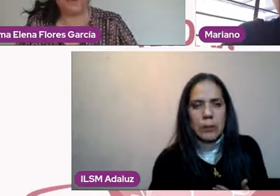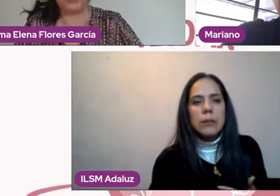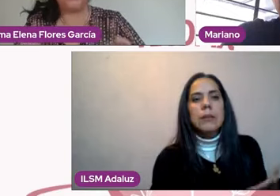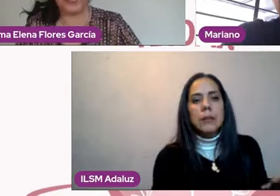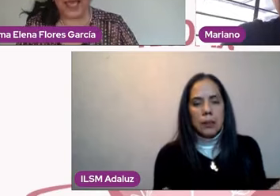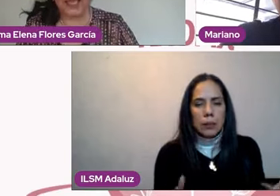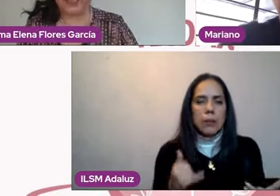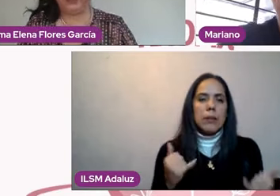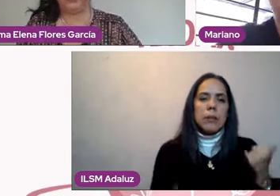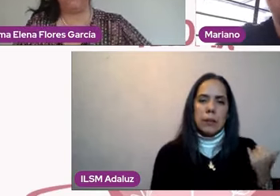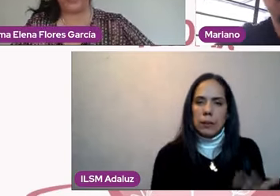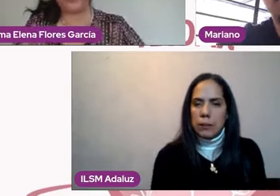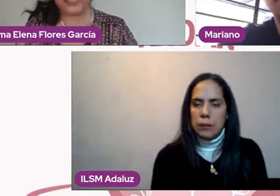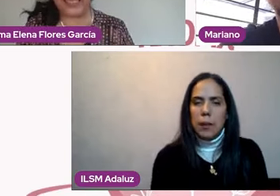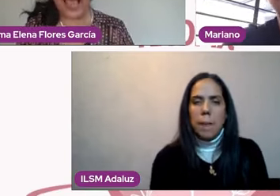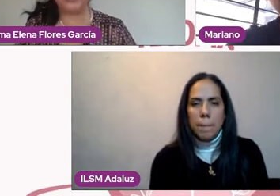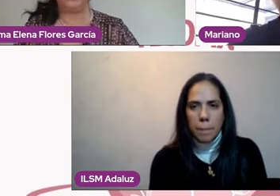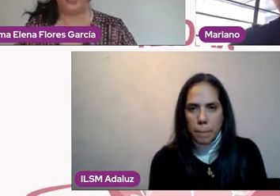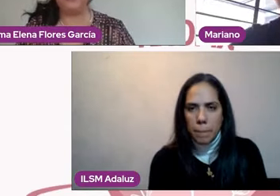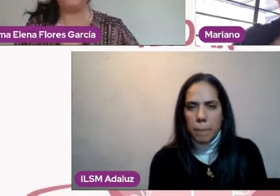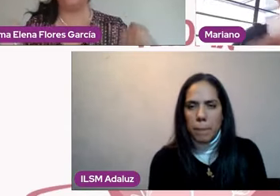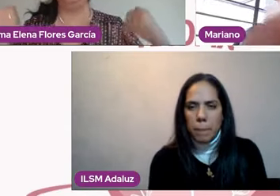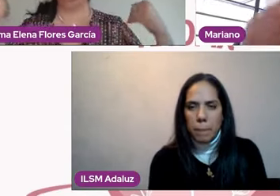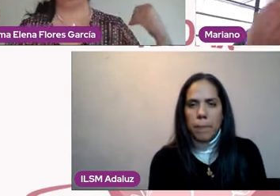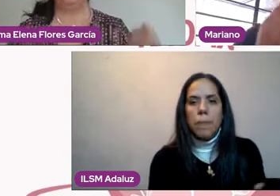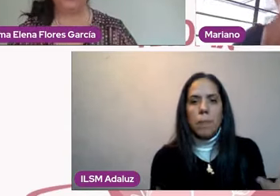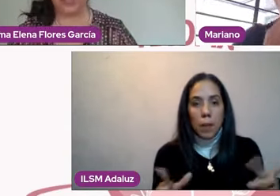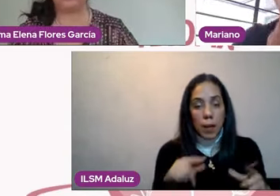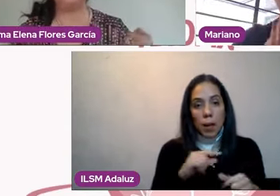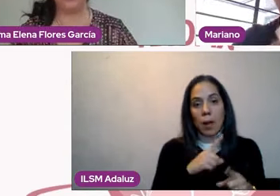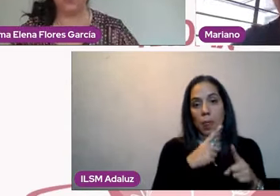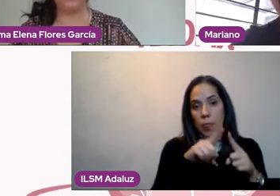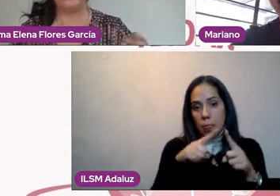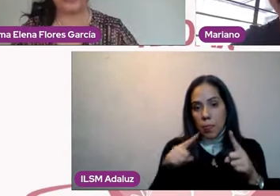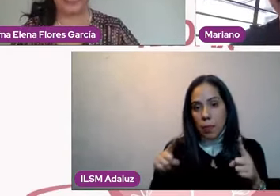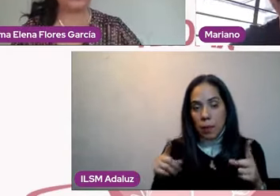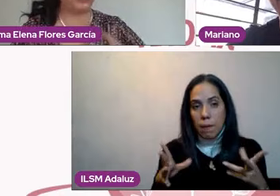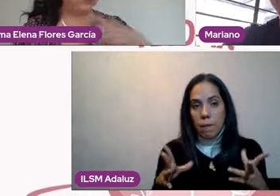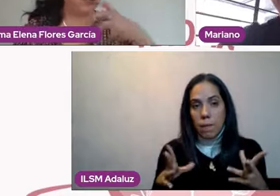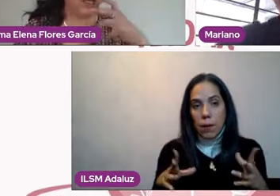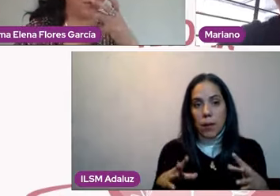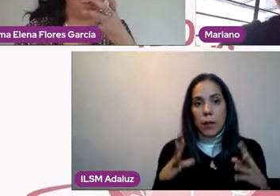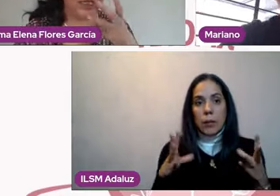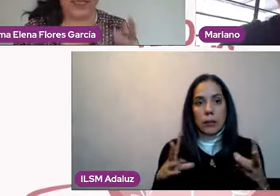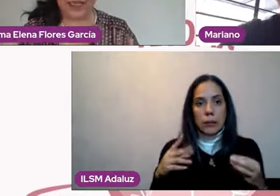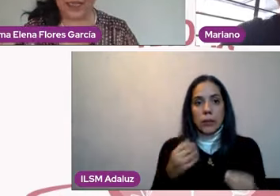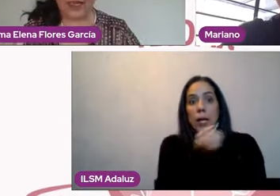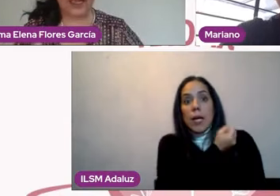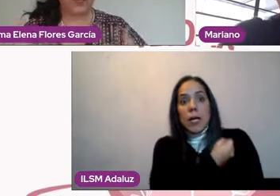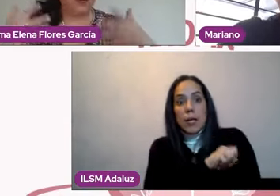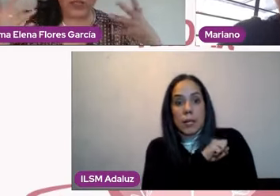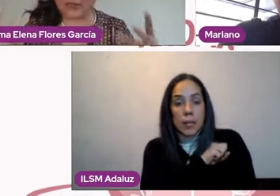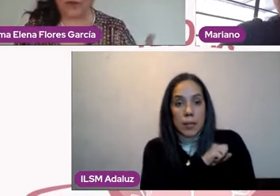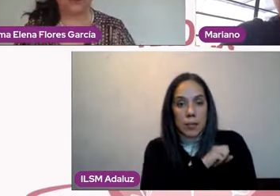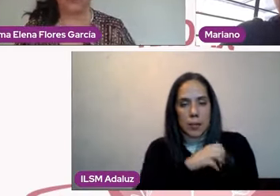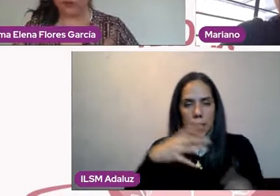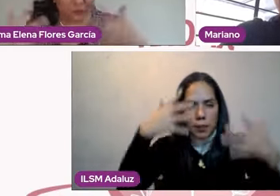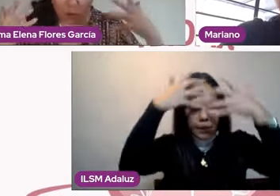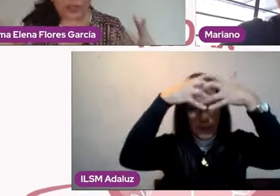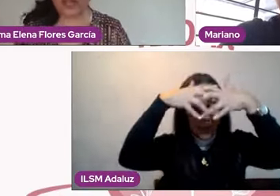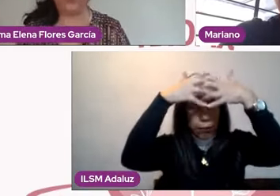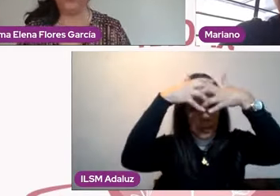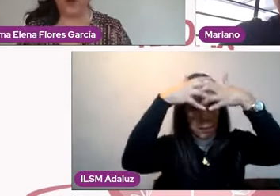terapia, de verdad, de practicar el hábito de cuidar la salud metal así como cuidamos otros